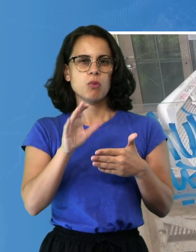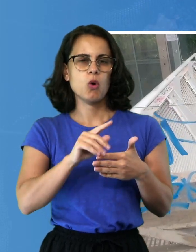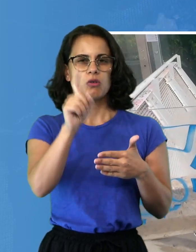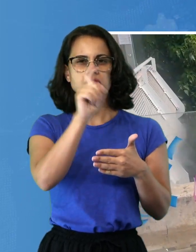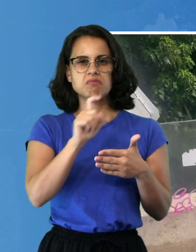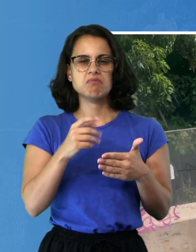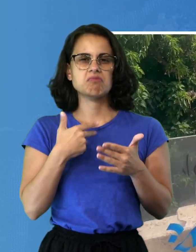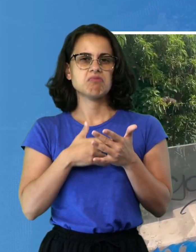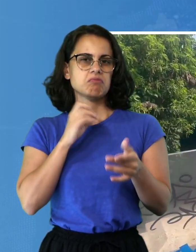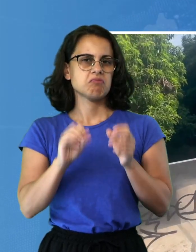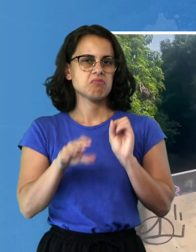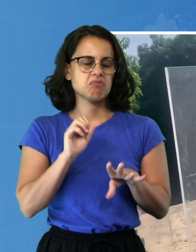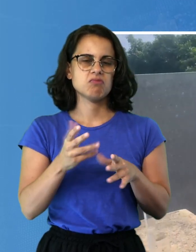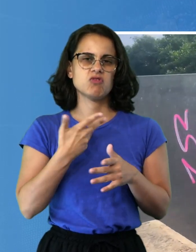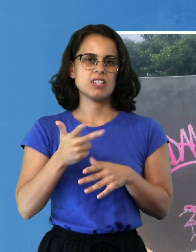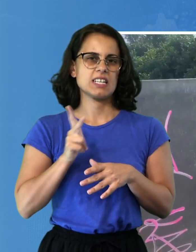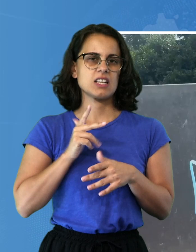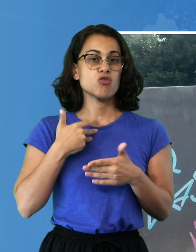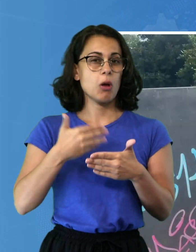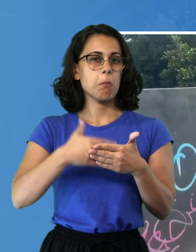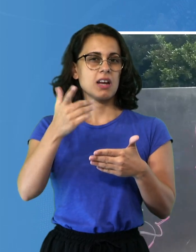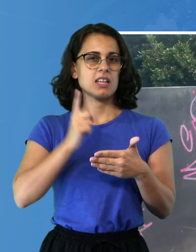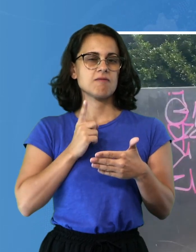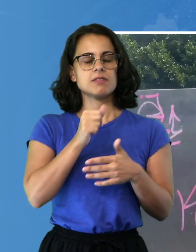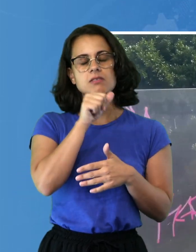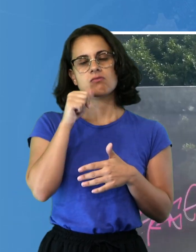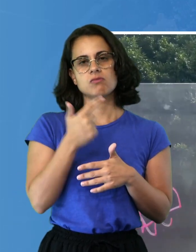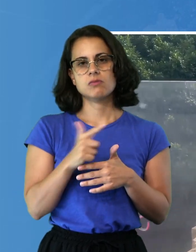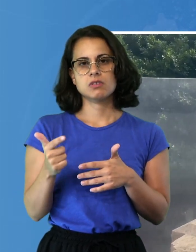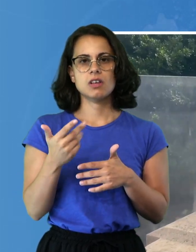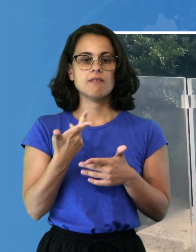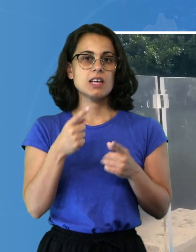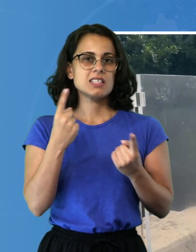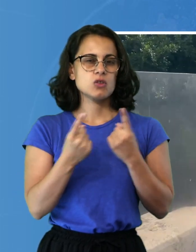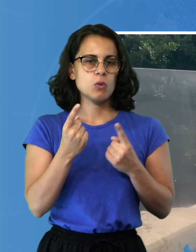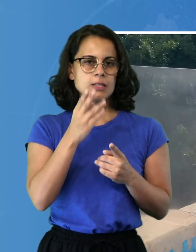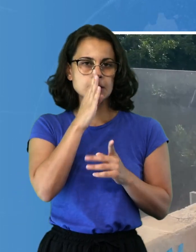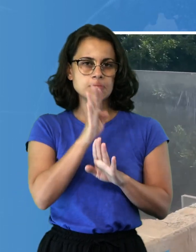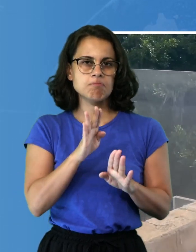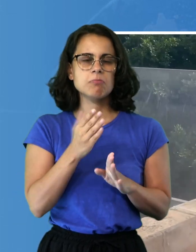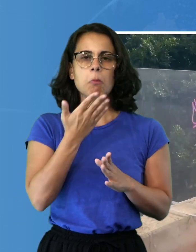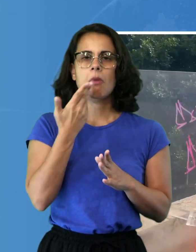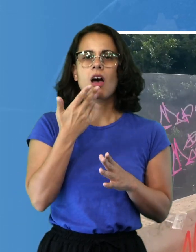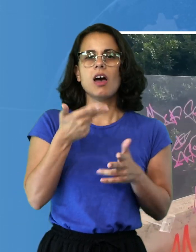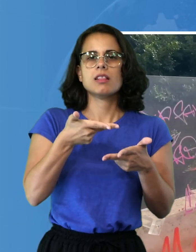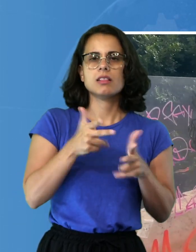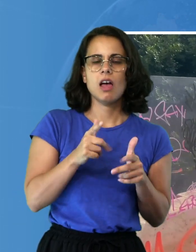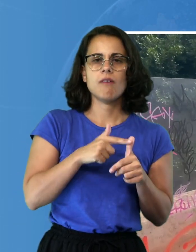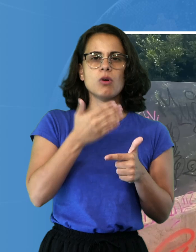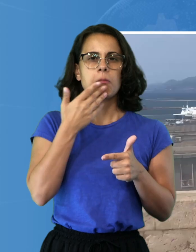e incastrati dietro le barriere protettive. E allo stato di degrado si aggiunge la mancanza di locali e tavolini per godere del panorama all'aperto,